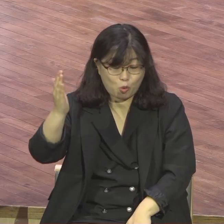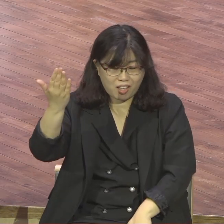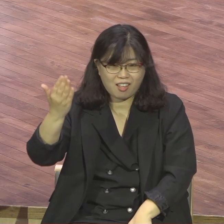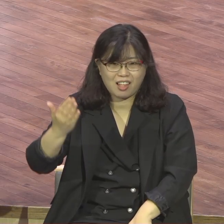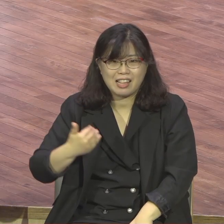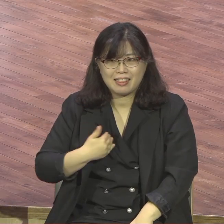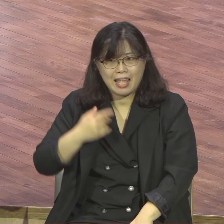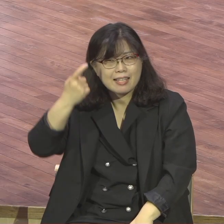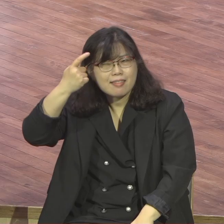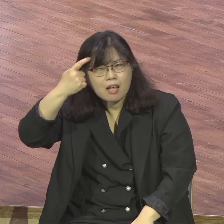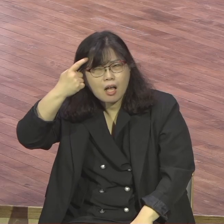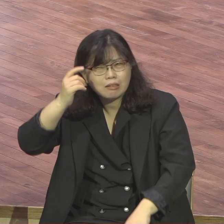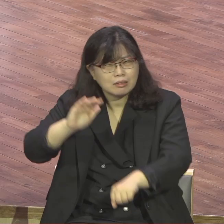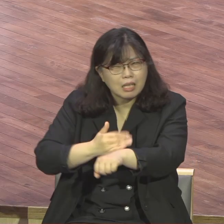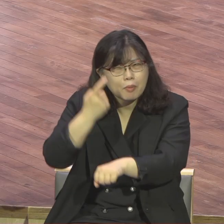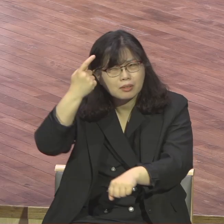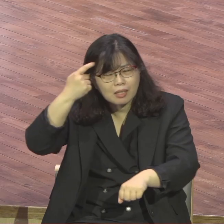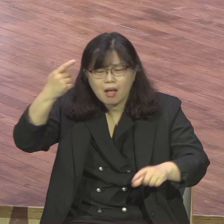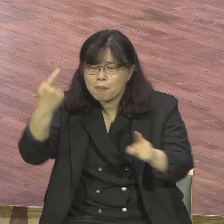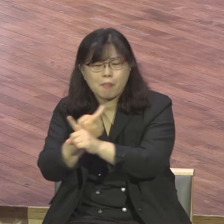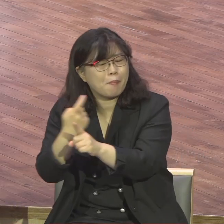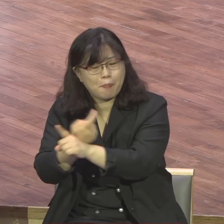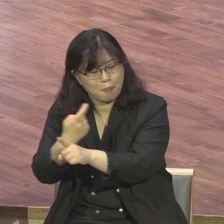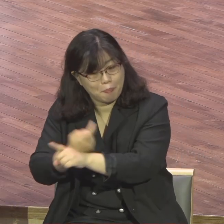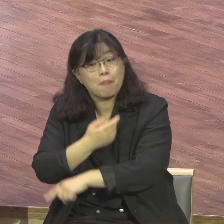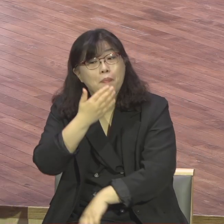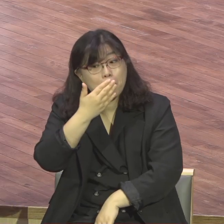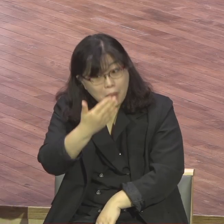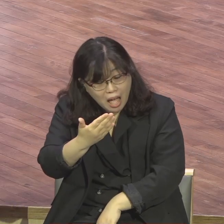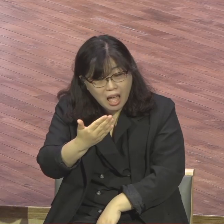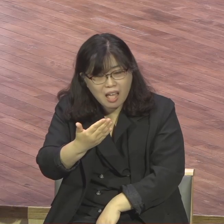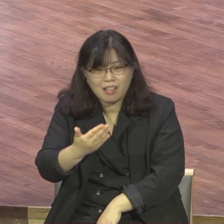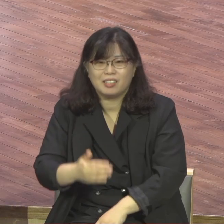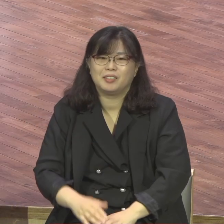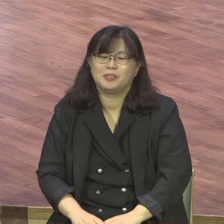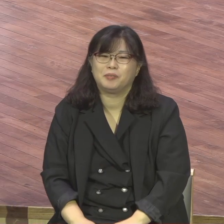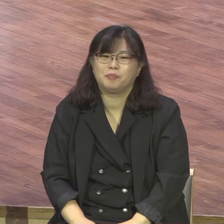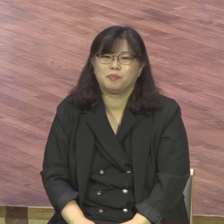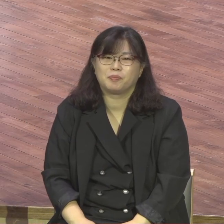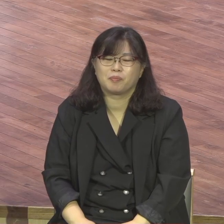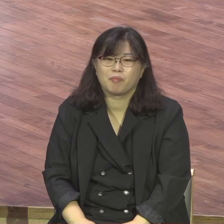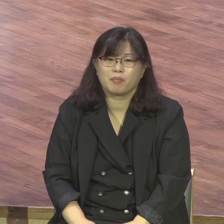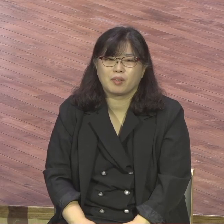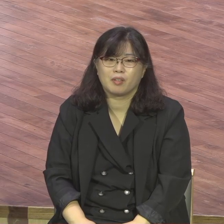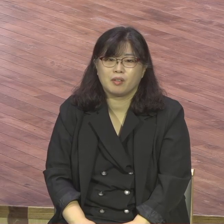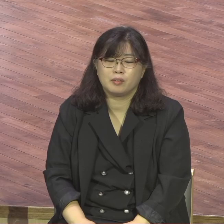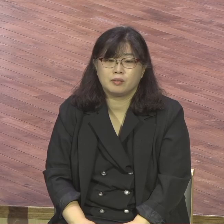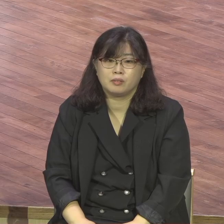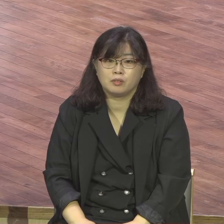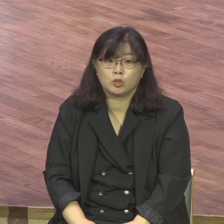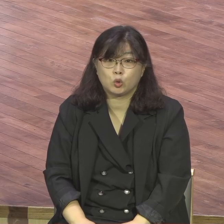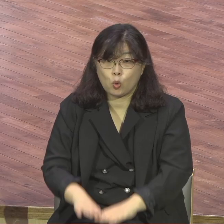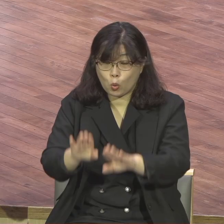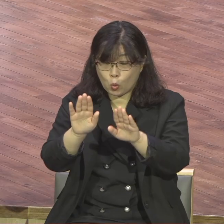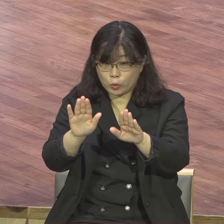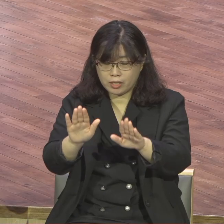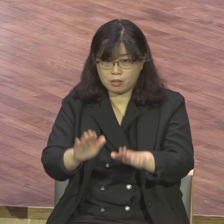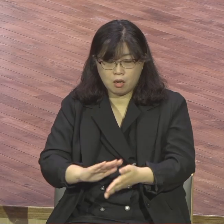새롭게 새롭게 그래서 나는 조금씩 그렇게 치유가 받아져야 돼 특별히 본문의 변화를 받아라 이